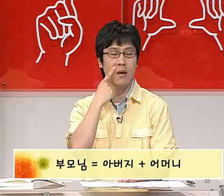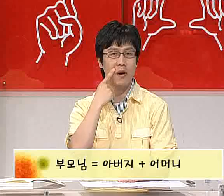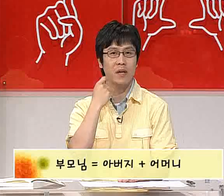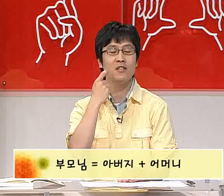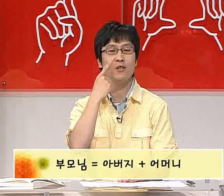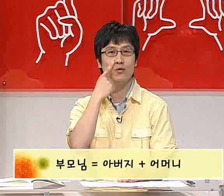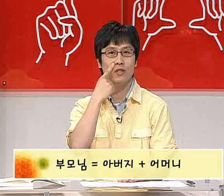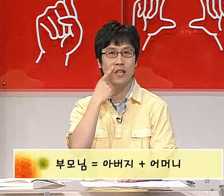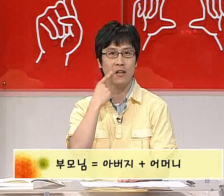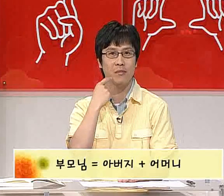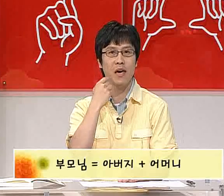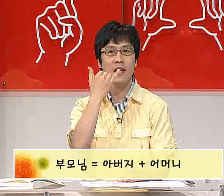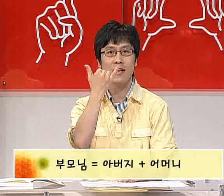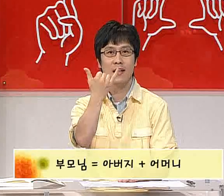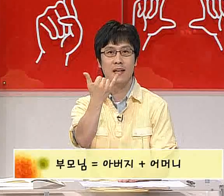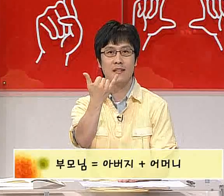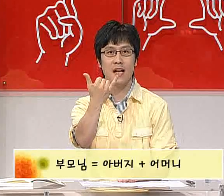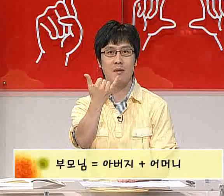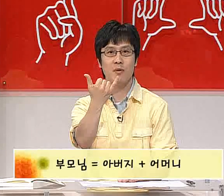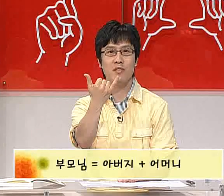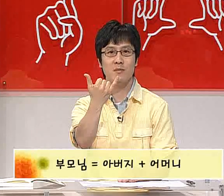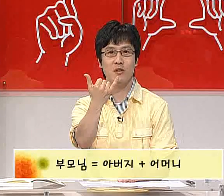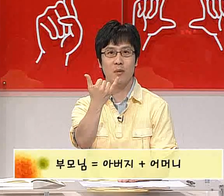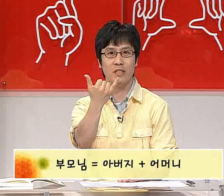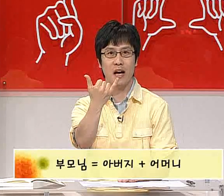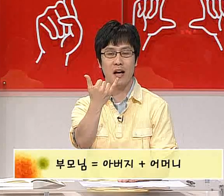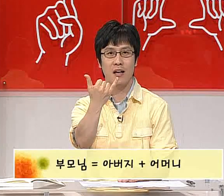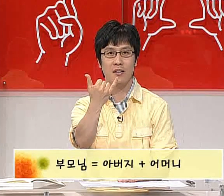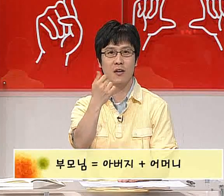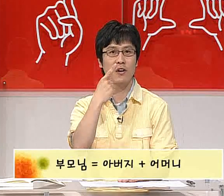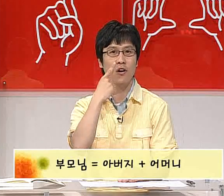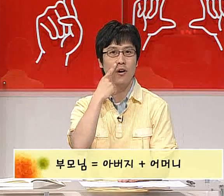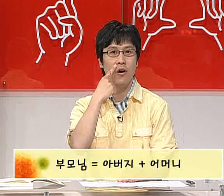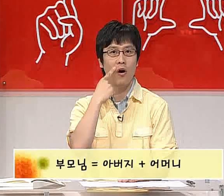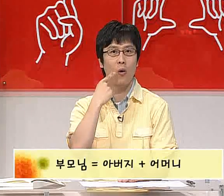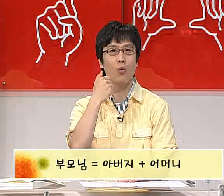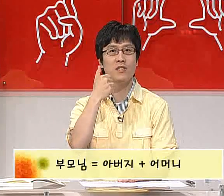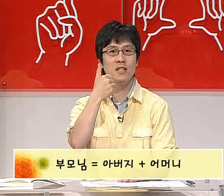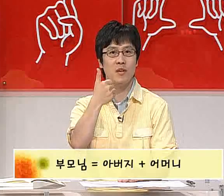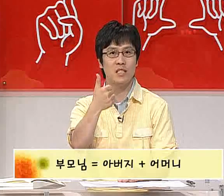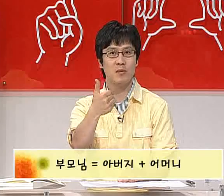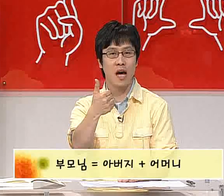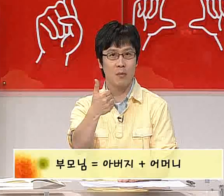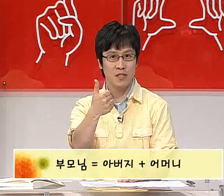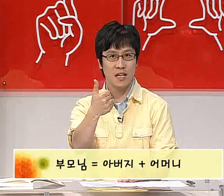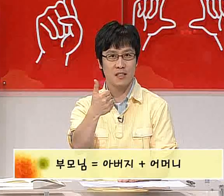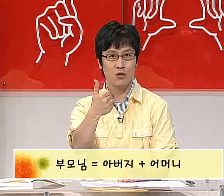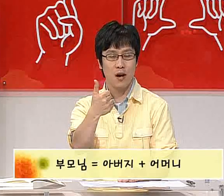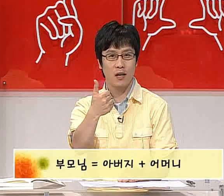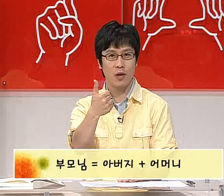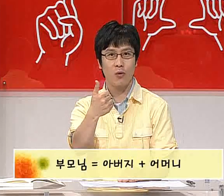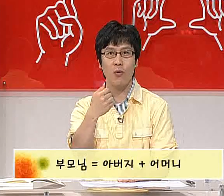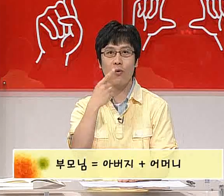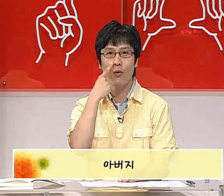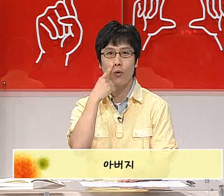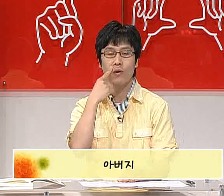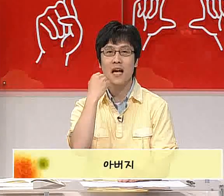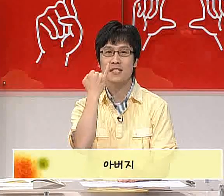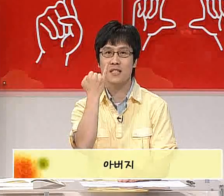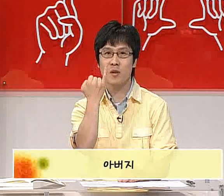가볍게 스쳐주신 다음에 사람을 펼치시면 됩니다. 여기서 5지를 펼치면 아버지라는 수화가 되고 4지를